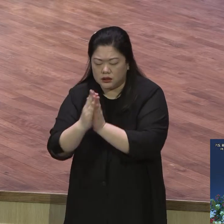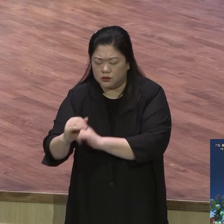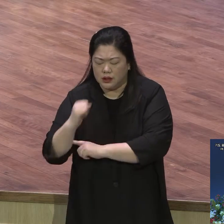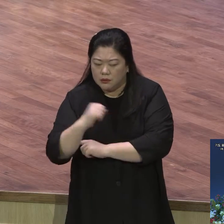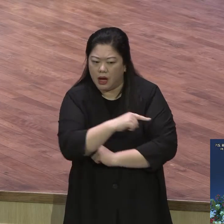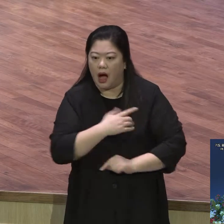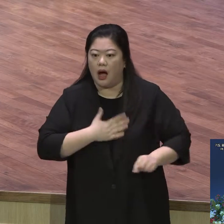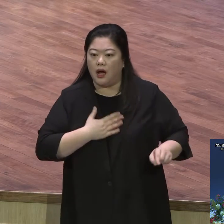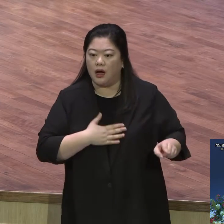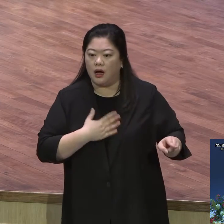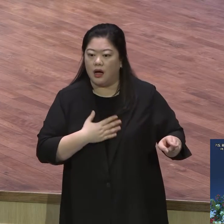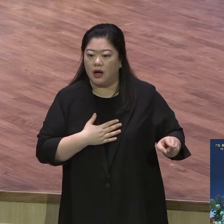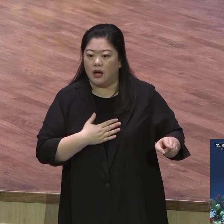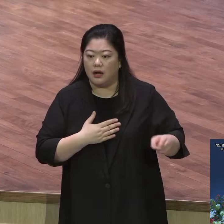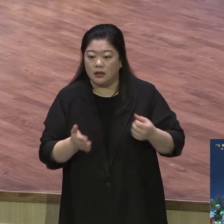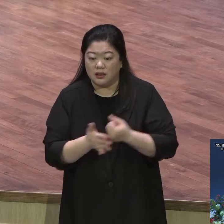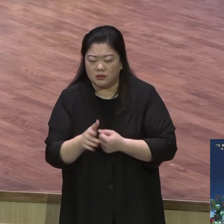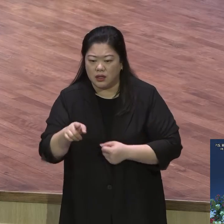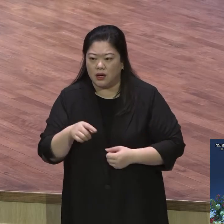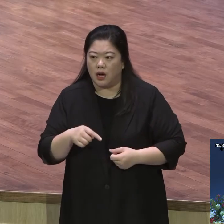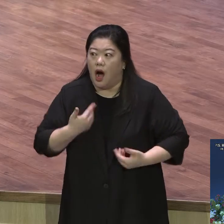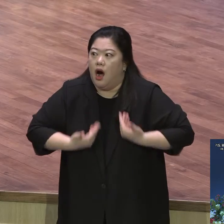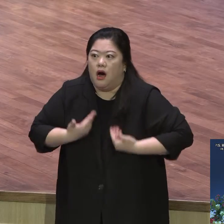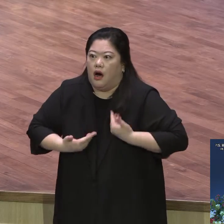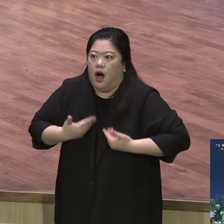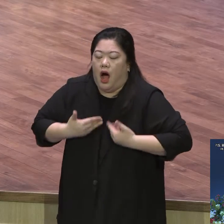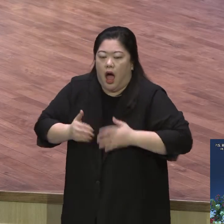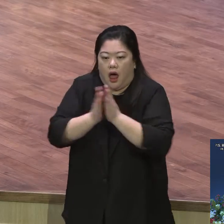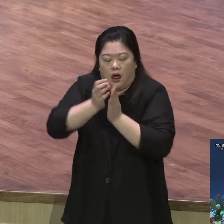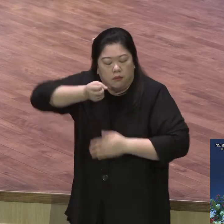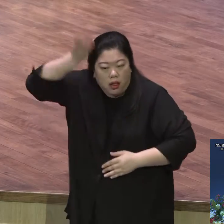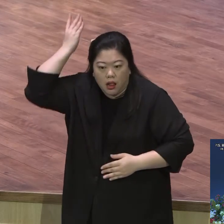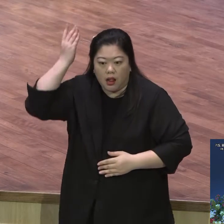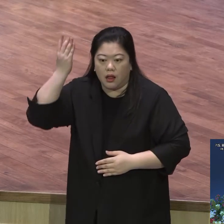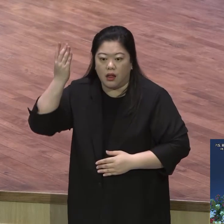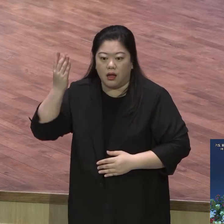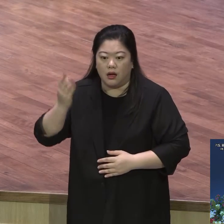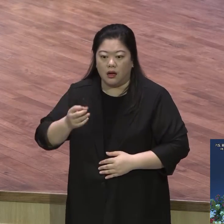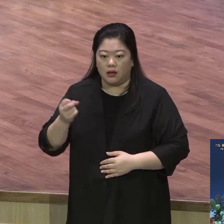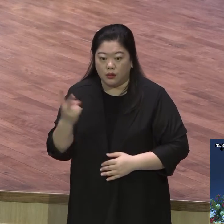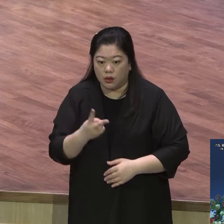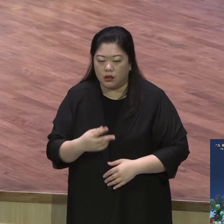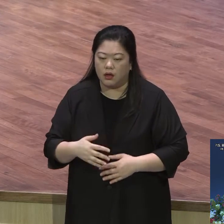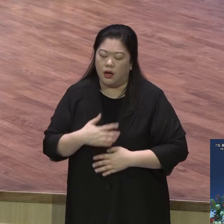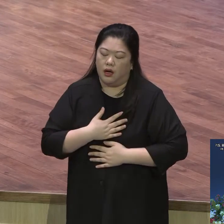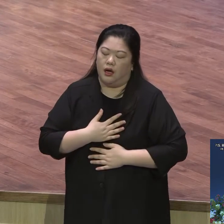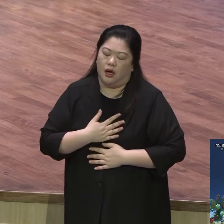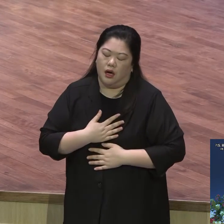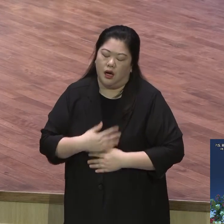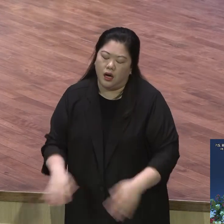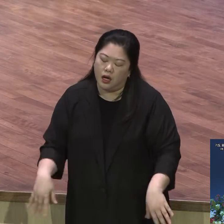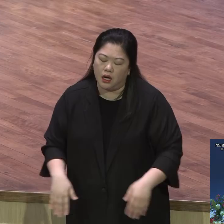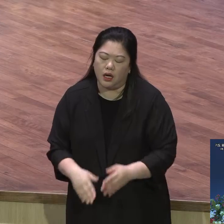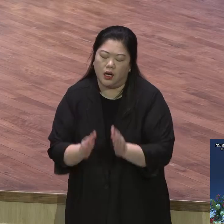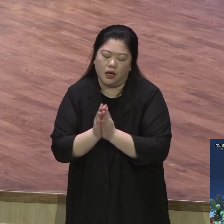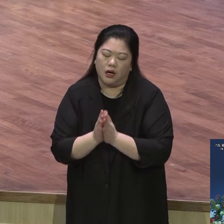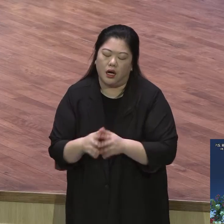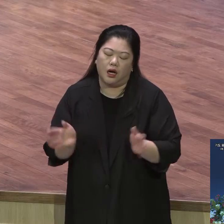교인들로 바쁘게 만들어서 불신앙을 심어주어서 피곤하게 만들어서 기도를 못하게 만들어요.